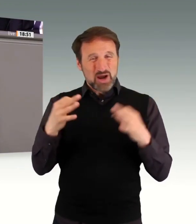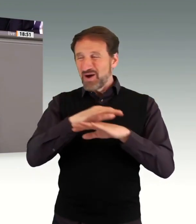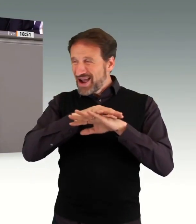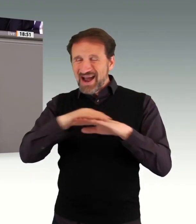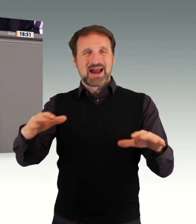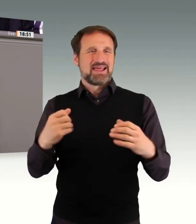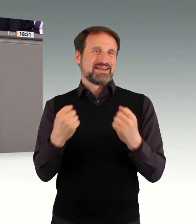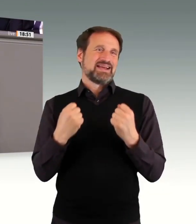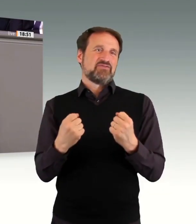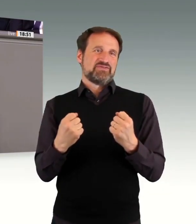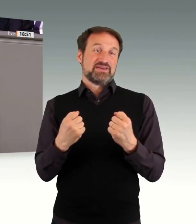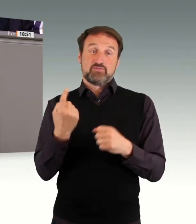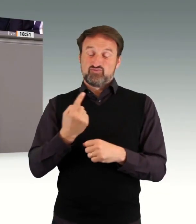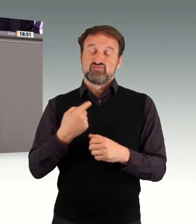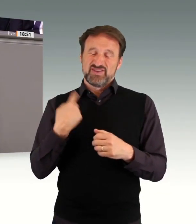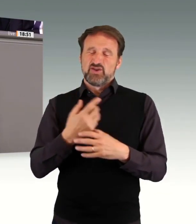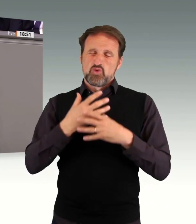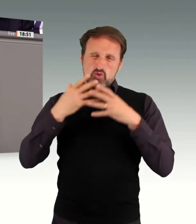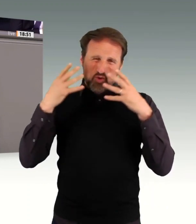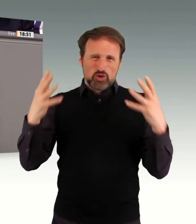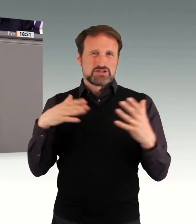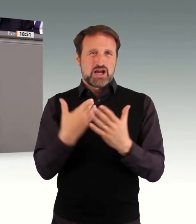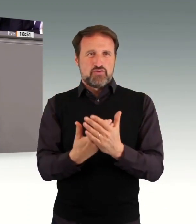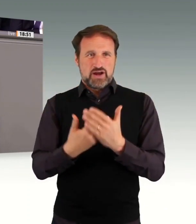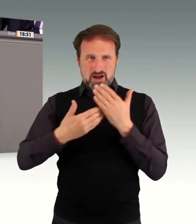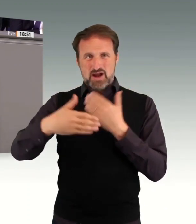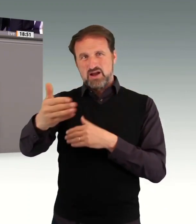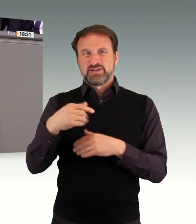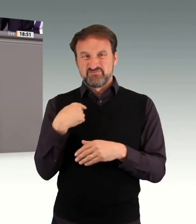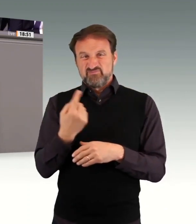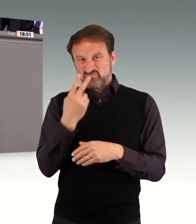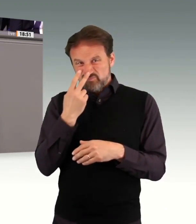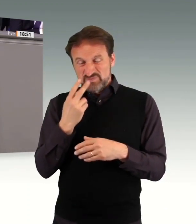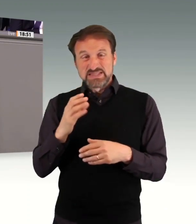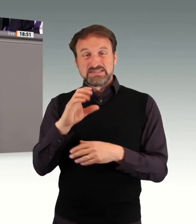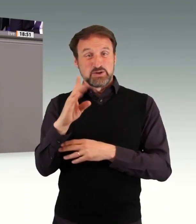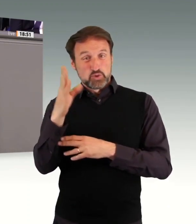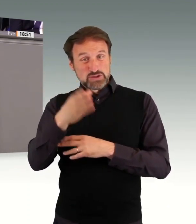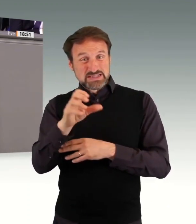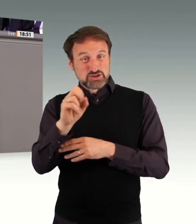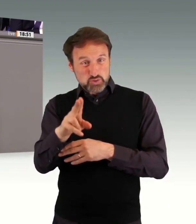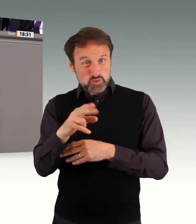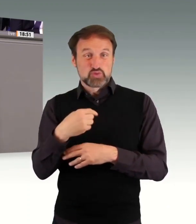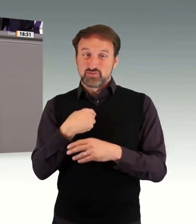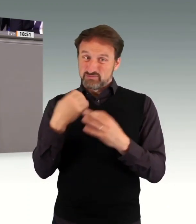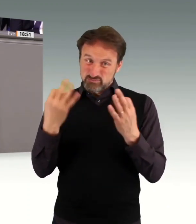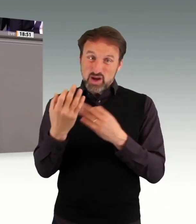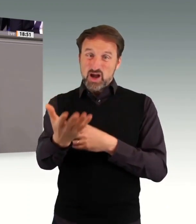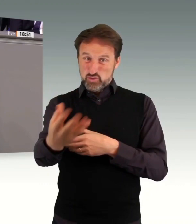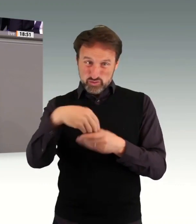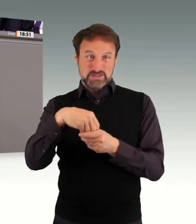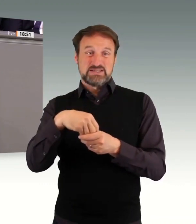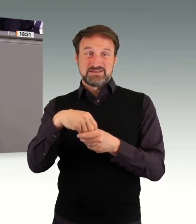alle Menschen mitnehmen und nicht zulassen, dass Gruppen gegeneinander in Stellung gebracht werden.